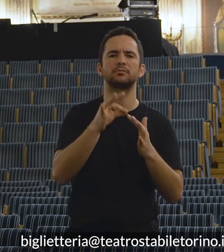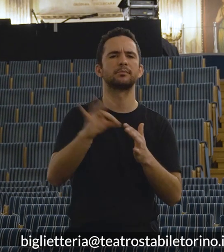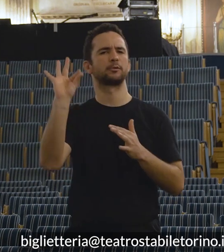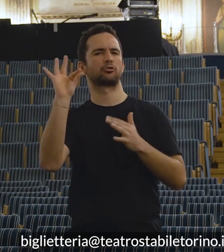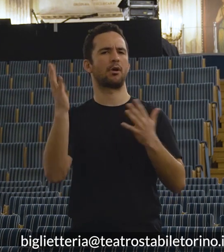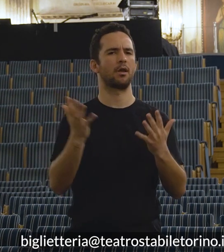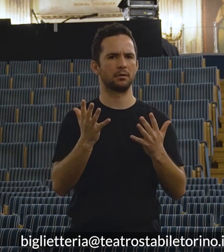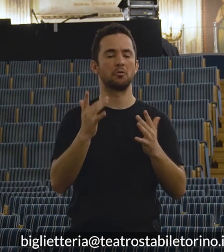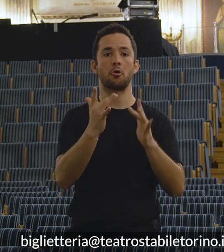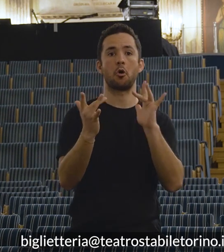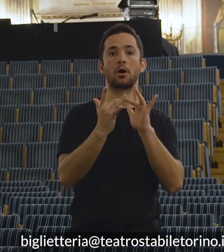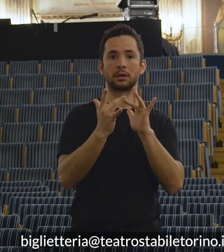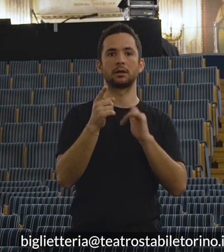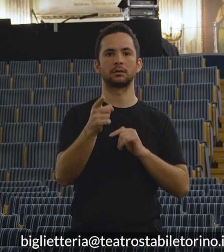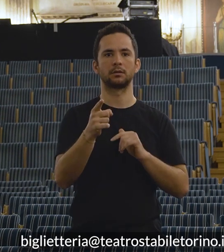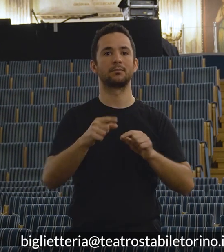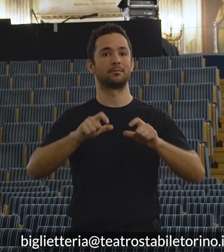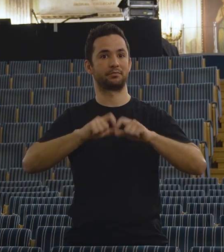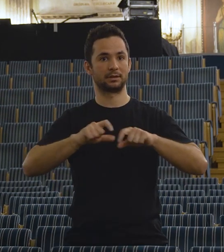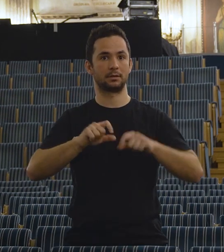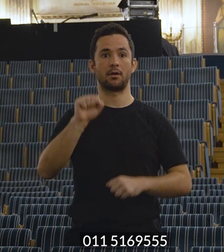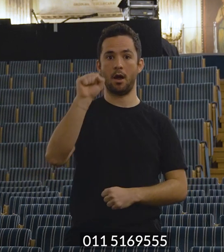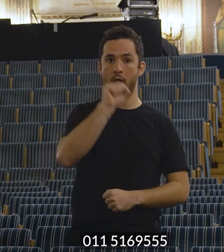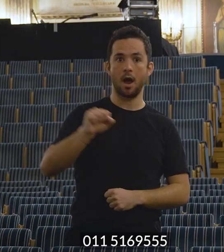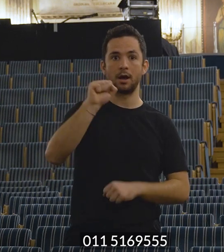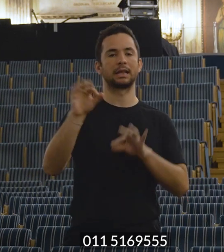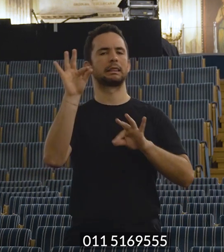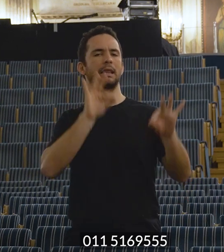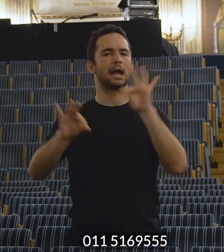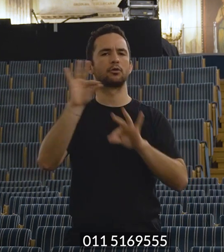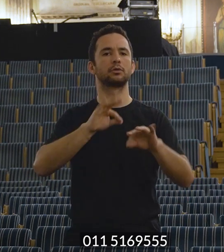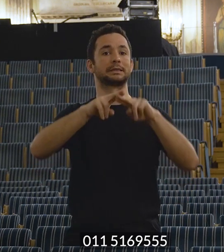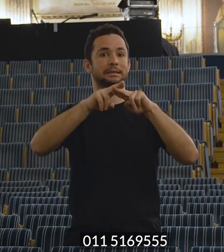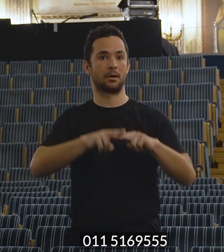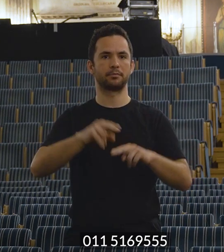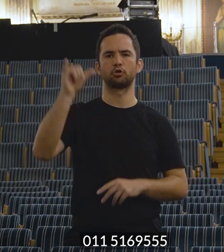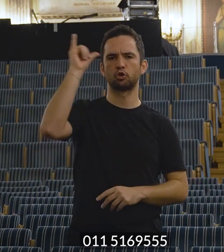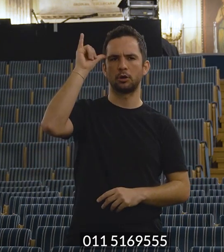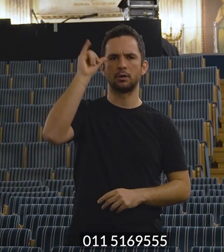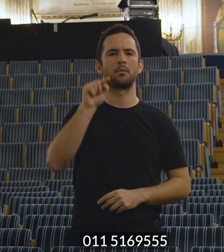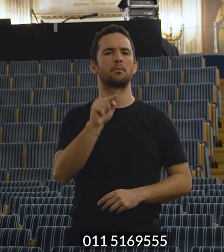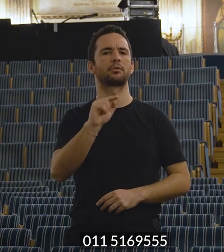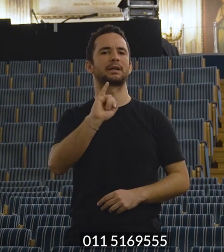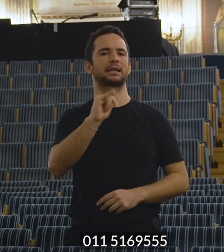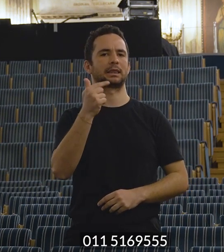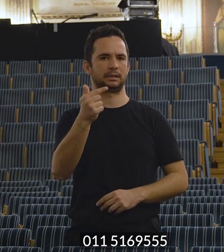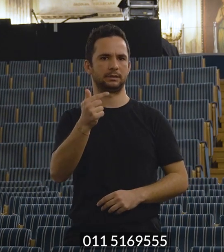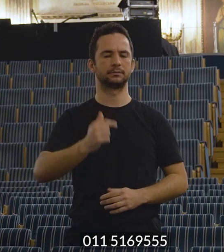teatrostabile torino punto it 011 5169